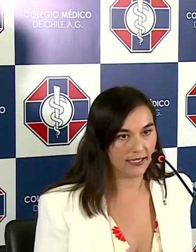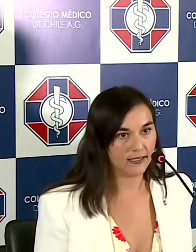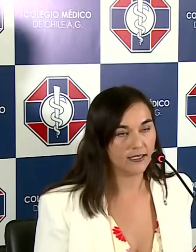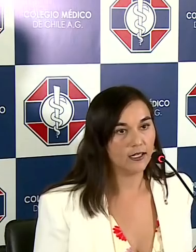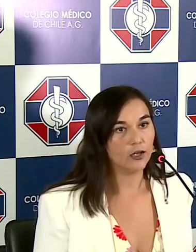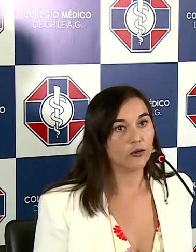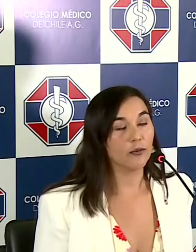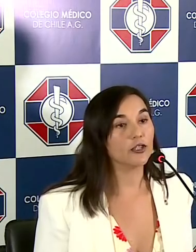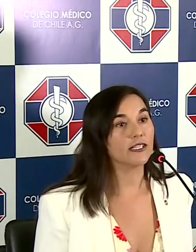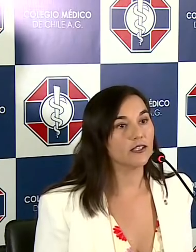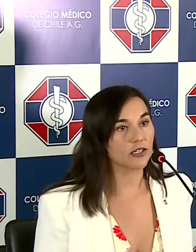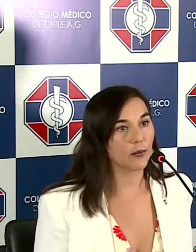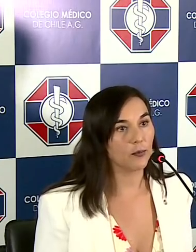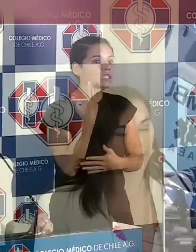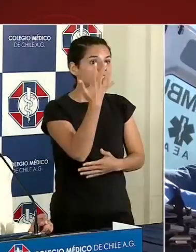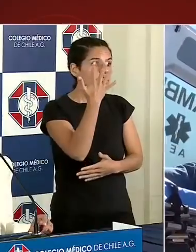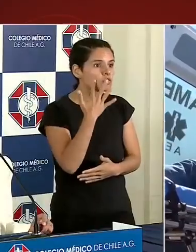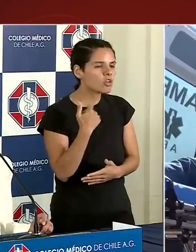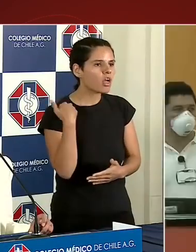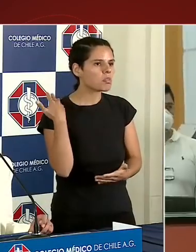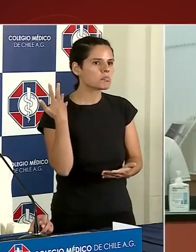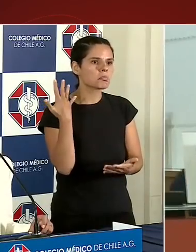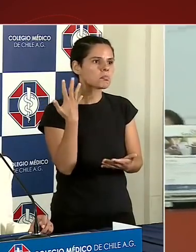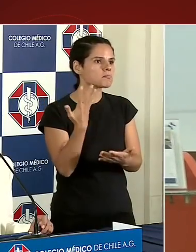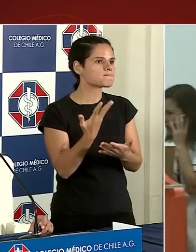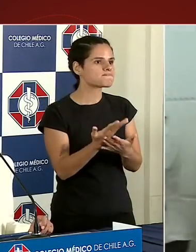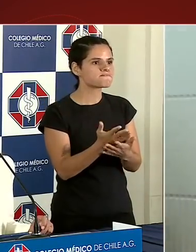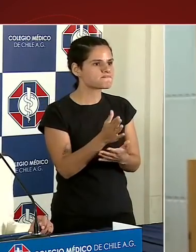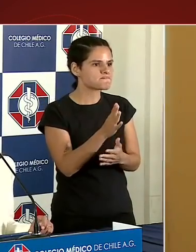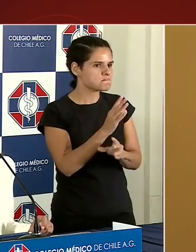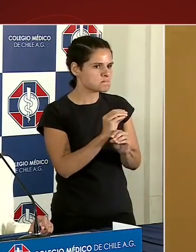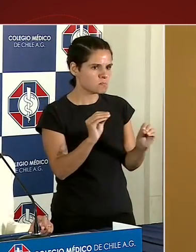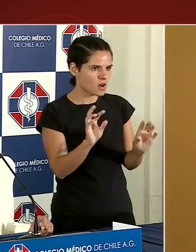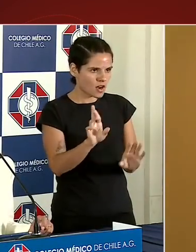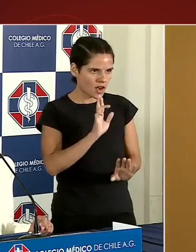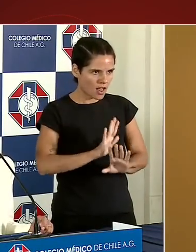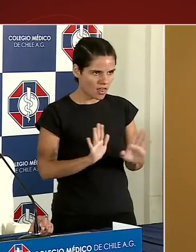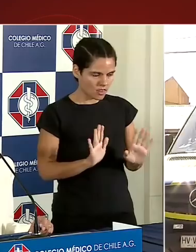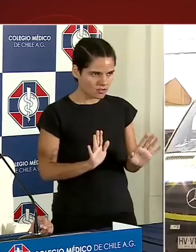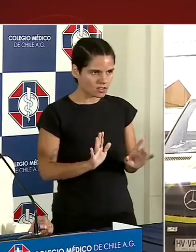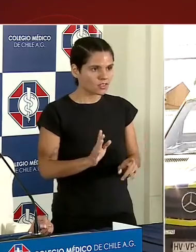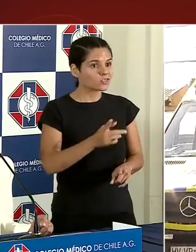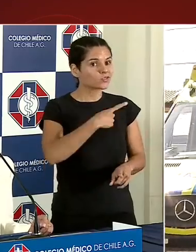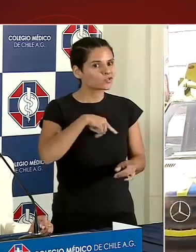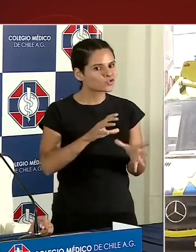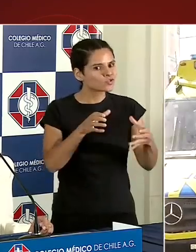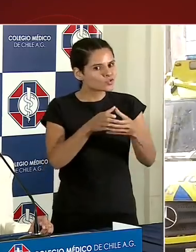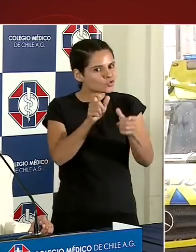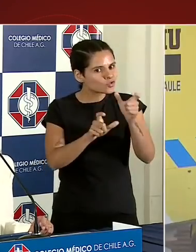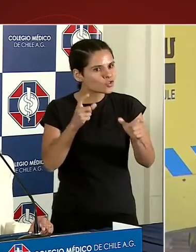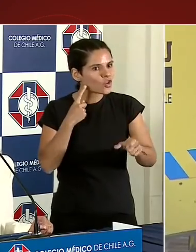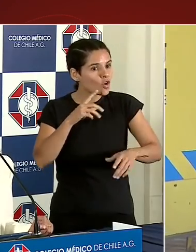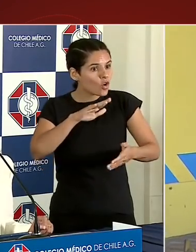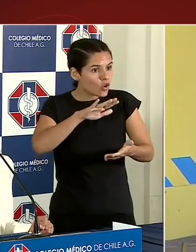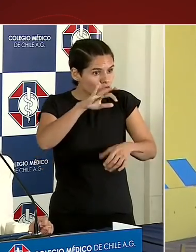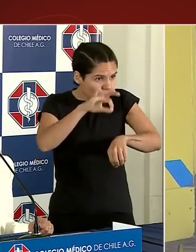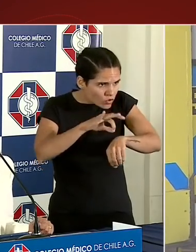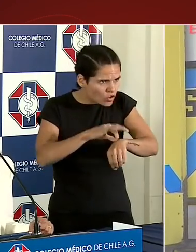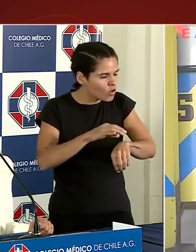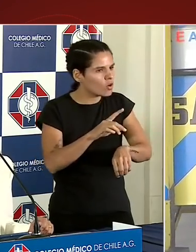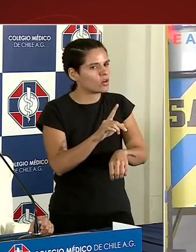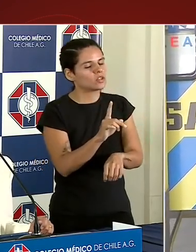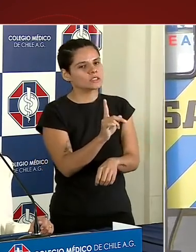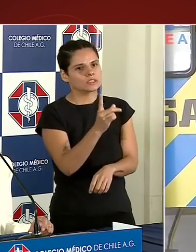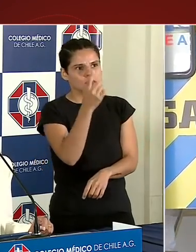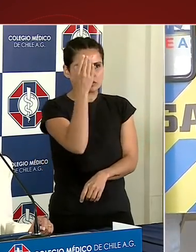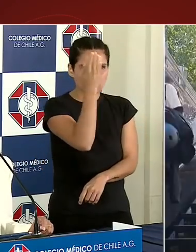colaborar, no hemos tenido respuesta. Nuestra comunidad médica está preocupada, pues ve que